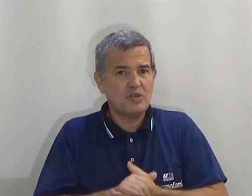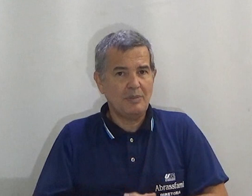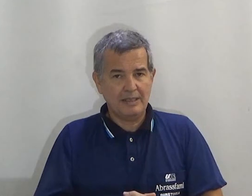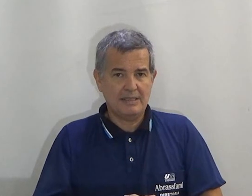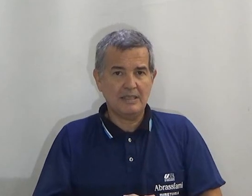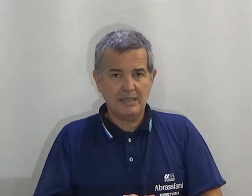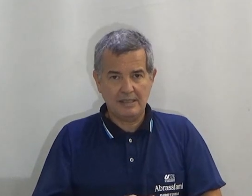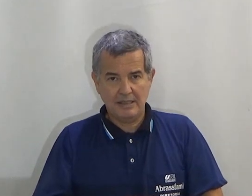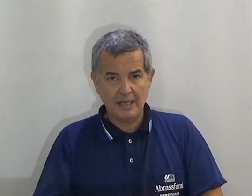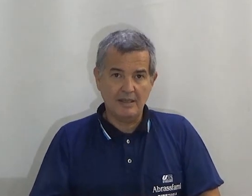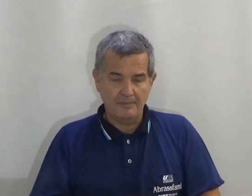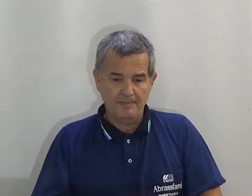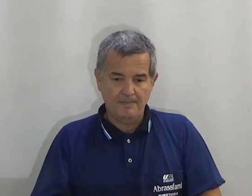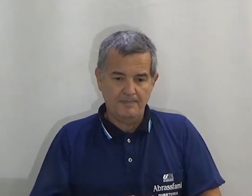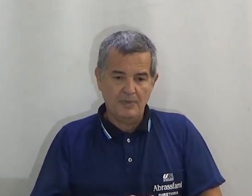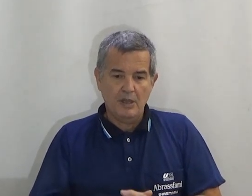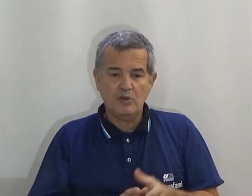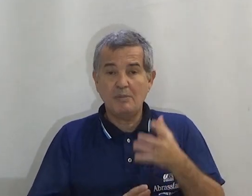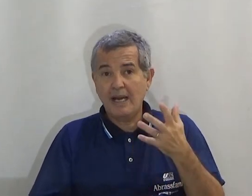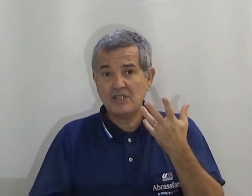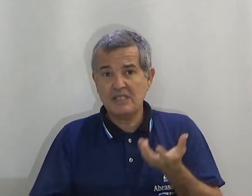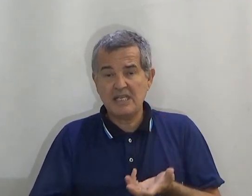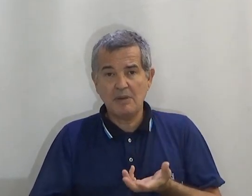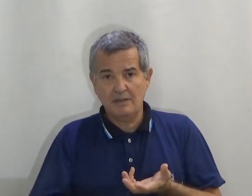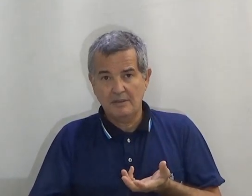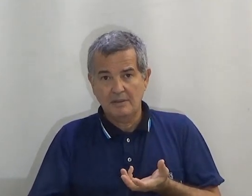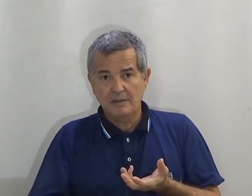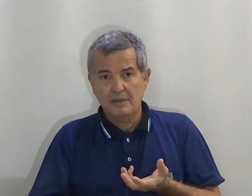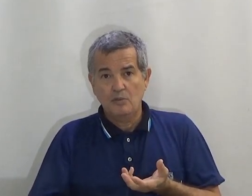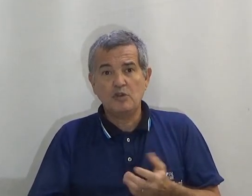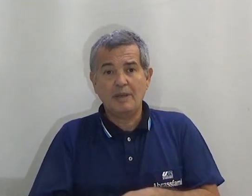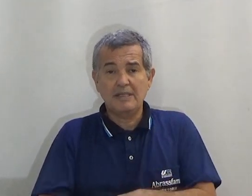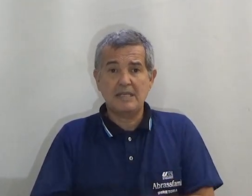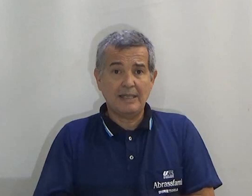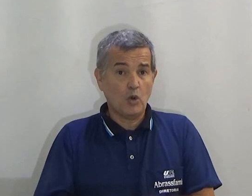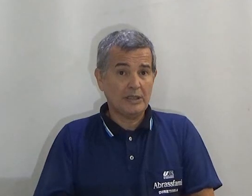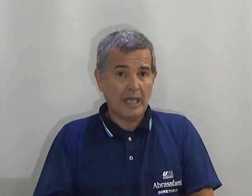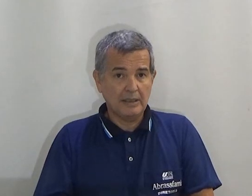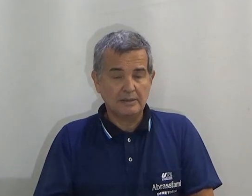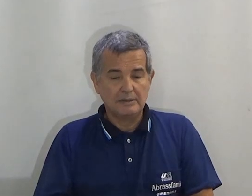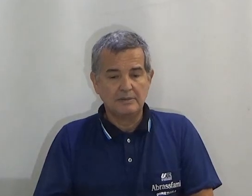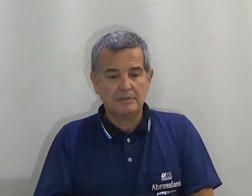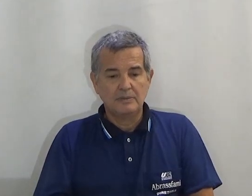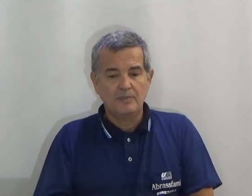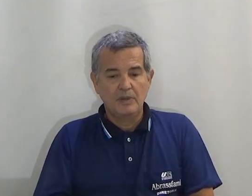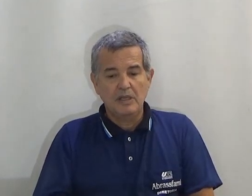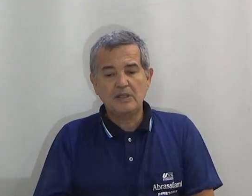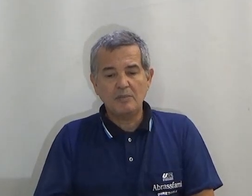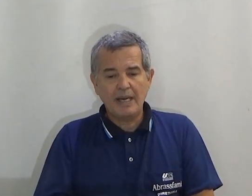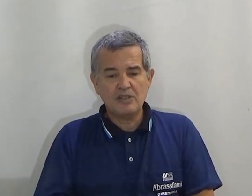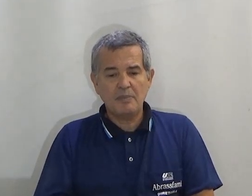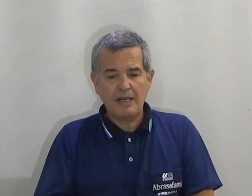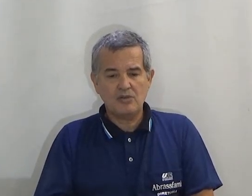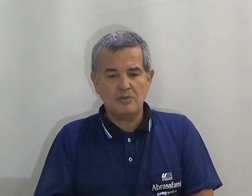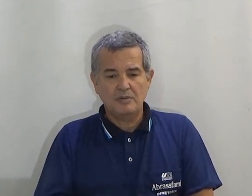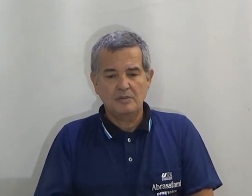situações de melancia. Aí. Eu tenho a imagem de cima. Onde a melancia está cortada. E